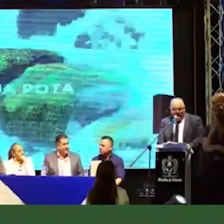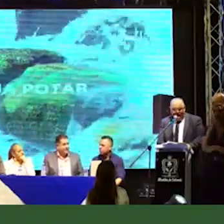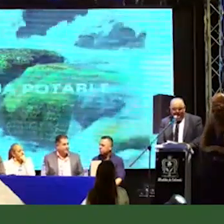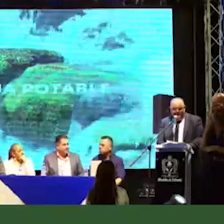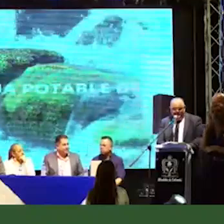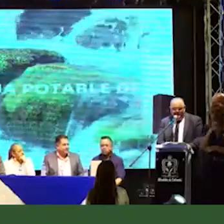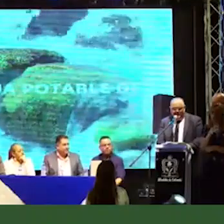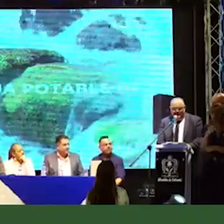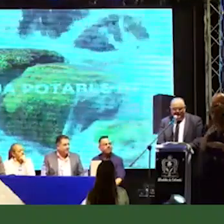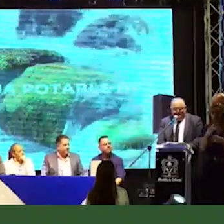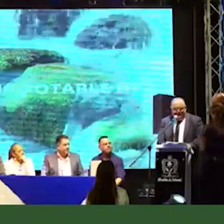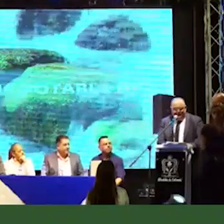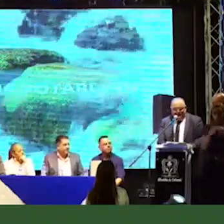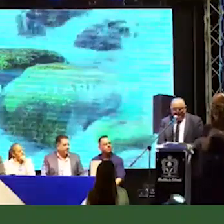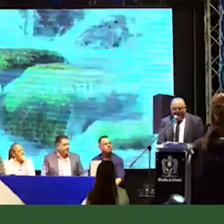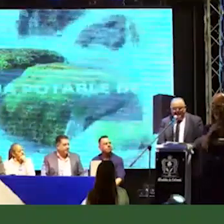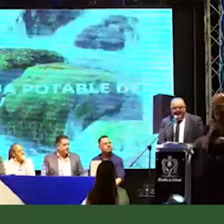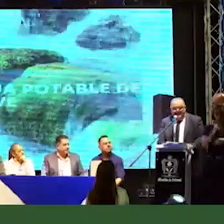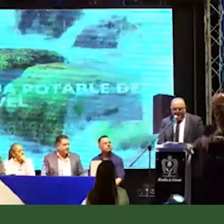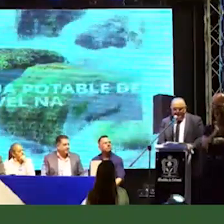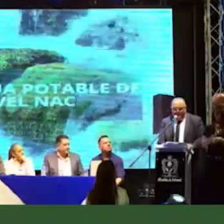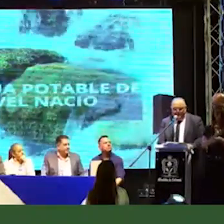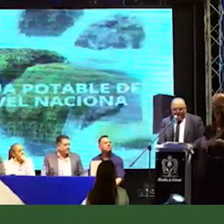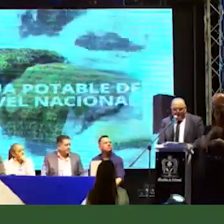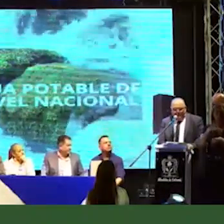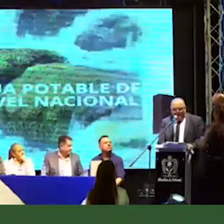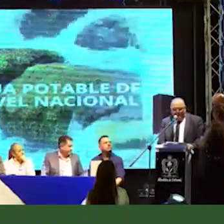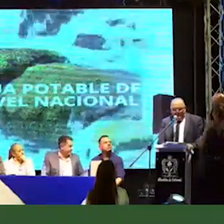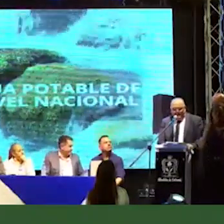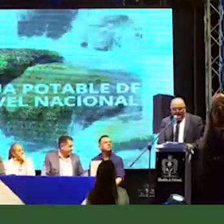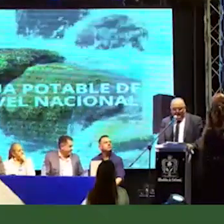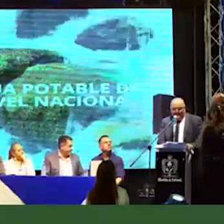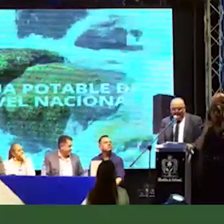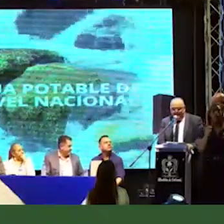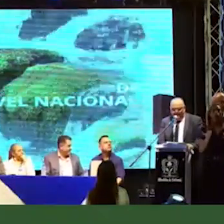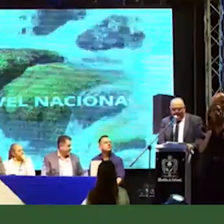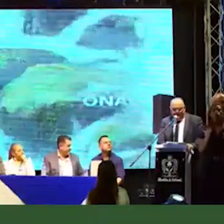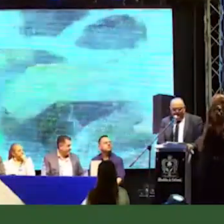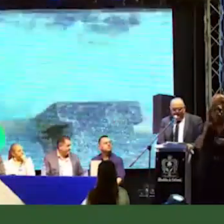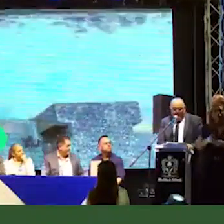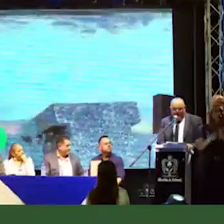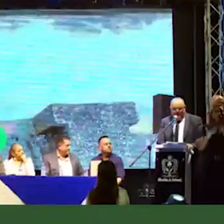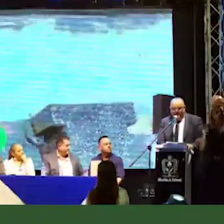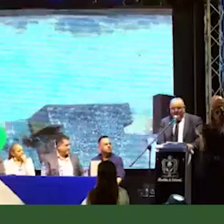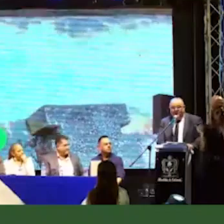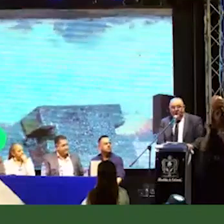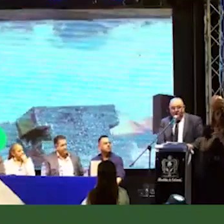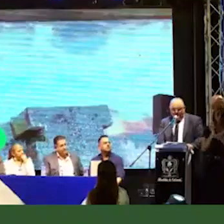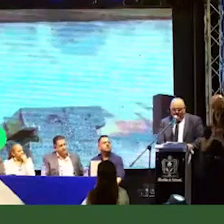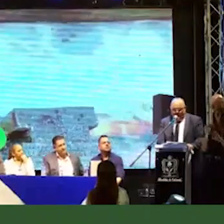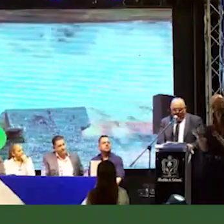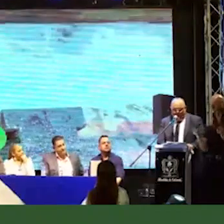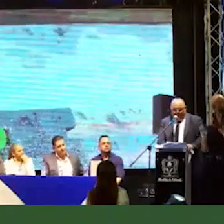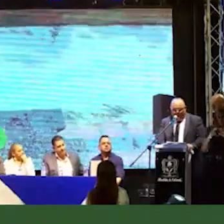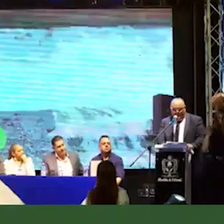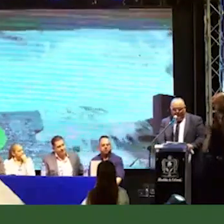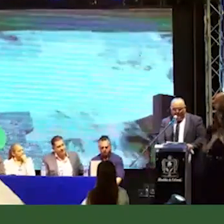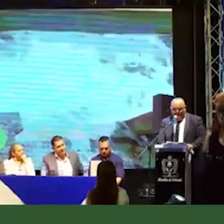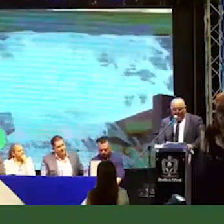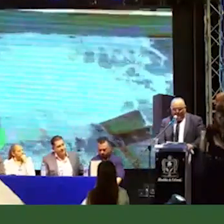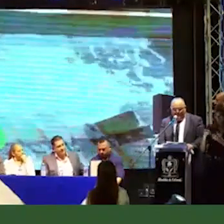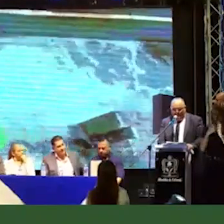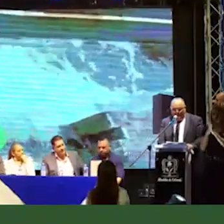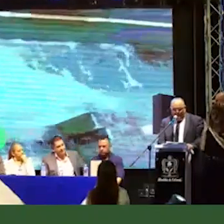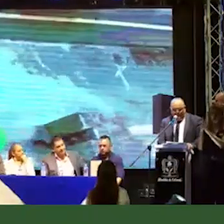la Sociedad de Activos Especiales y Empresas Públicas de Calarcá, una Junta Directiva de la Empresa Multipropósito que nos garantizó el flujo de